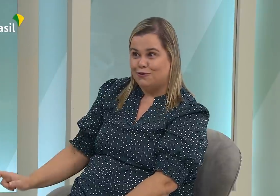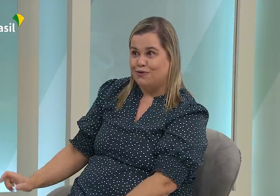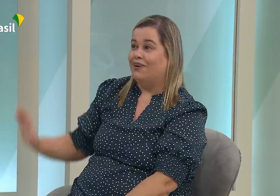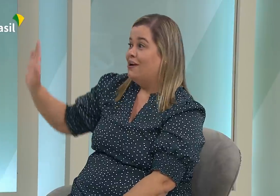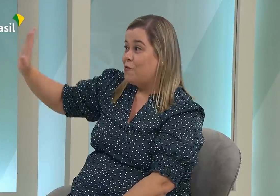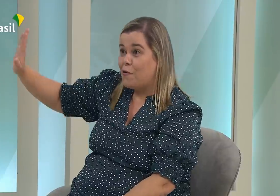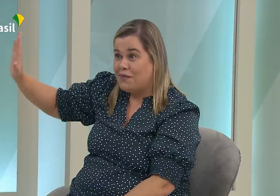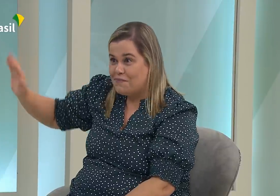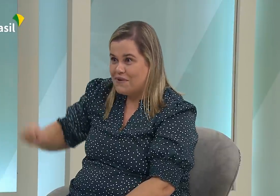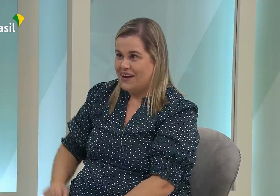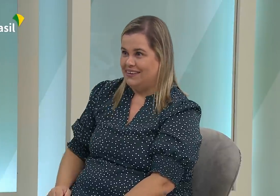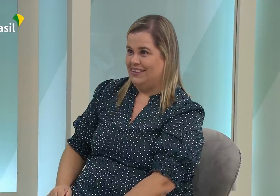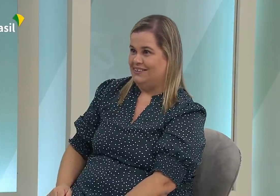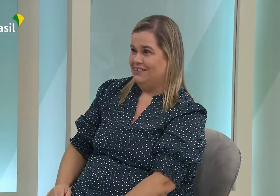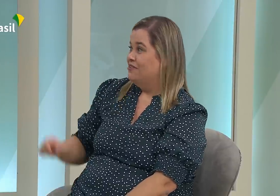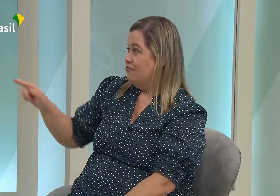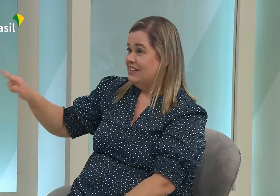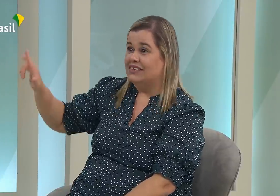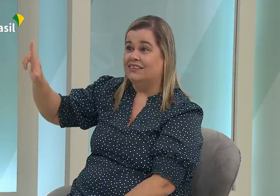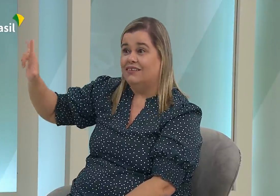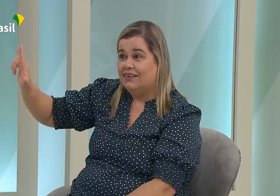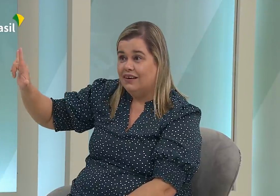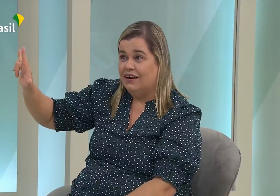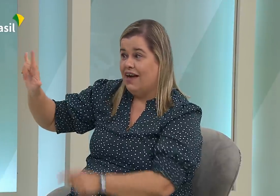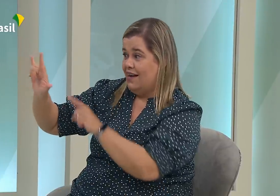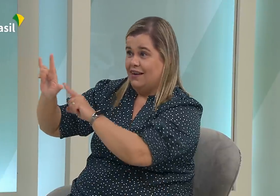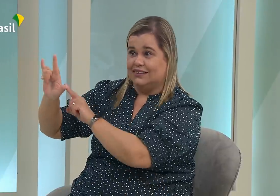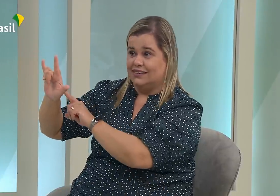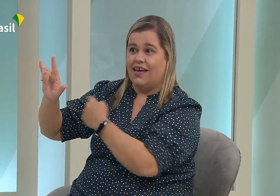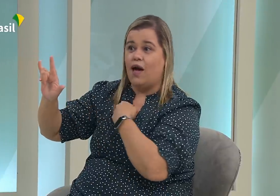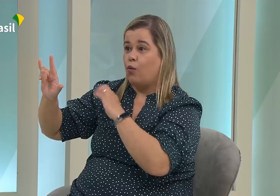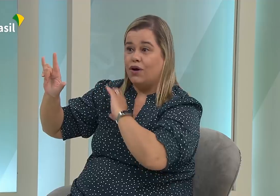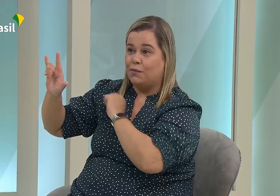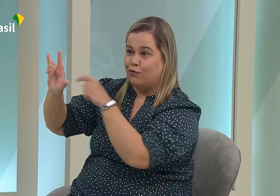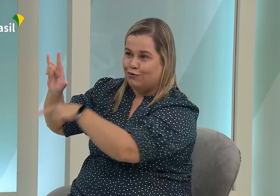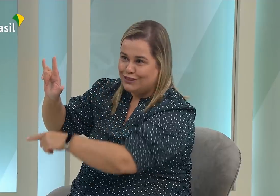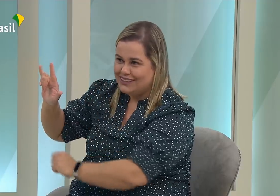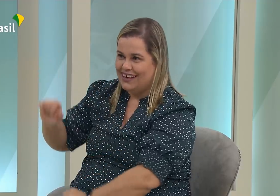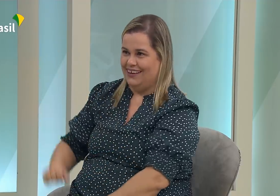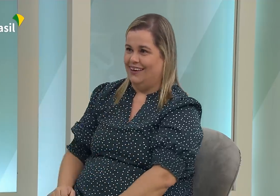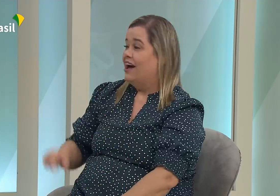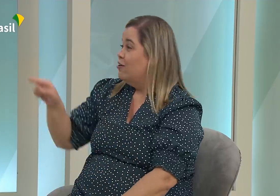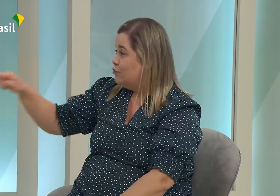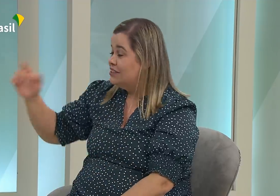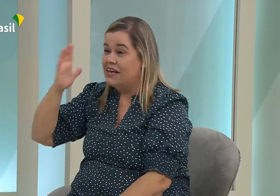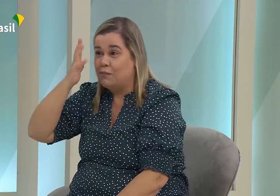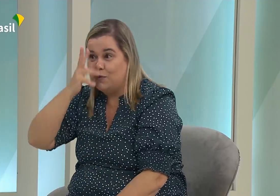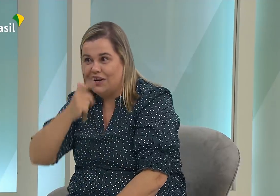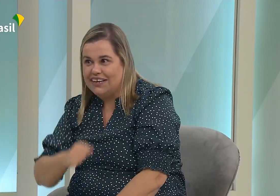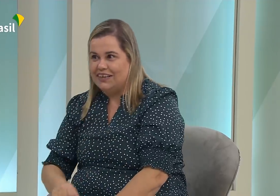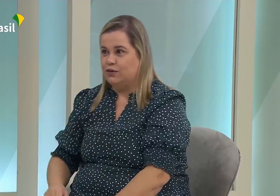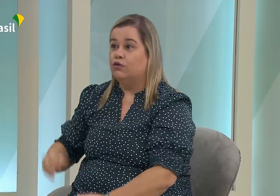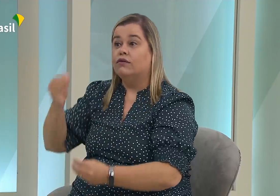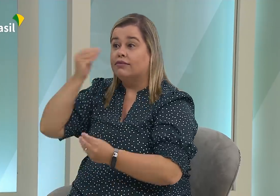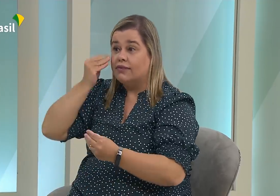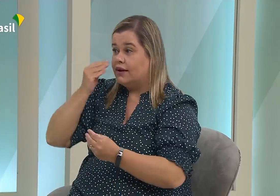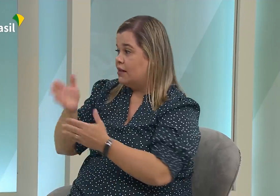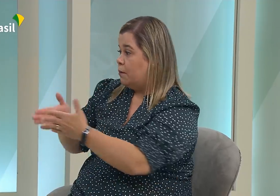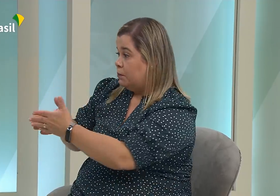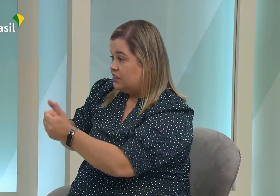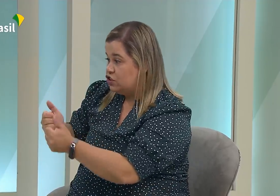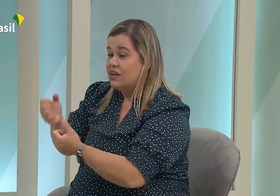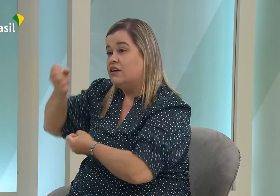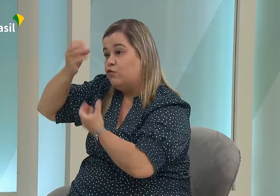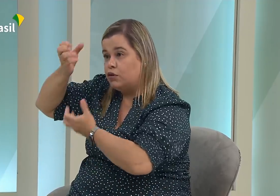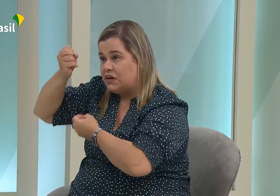olham e falam, ah, ele é surdo, oi. Acenam, usam esse sinal, esse sinal de eu amo você. Falam,